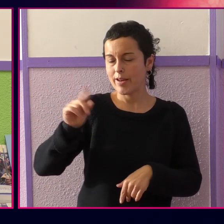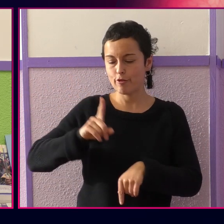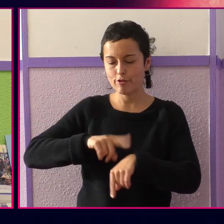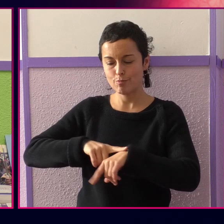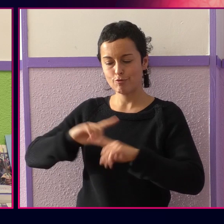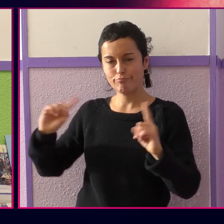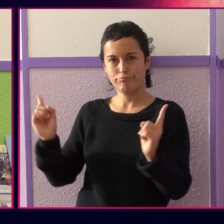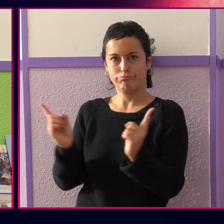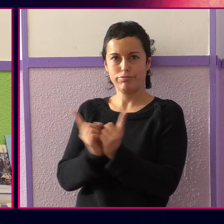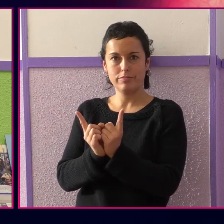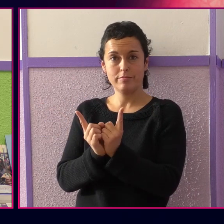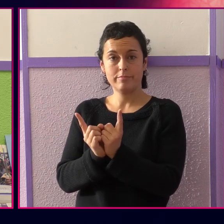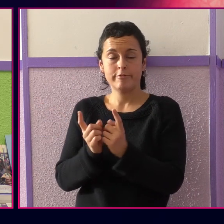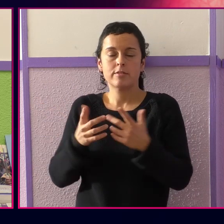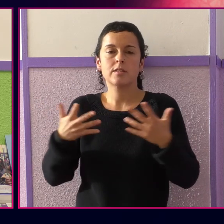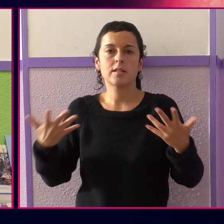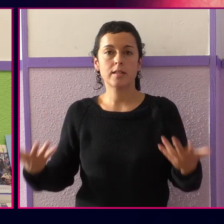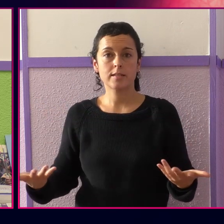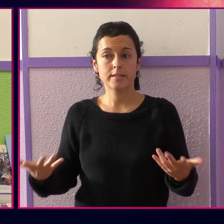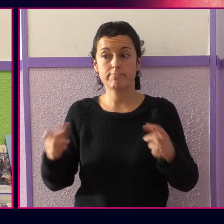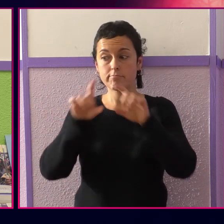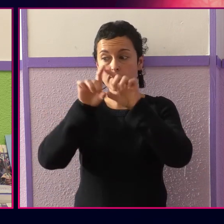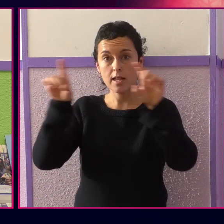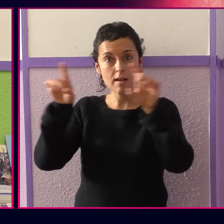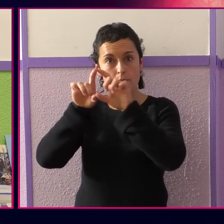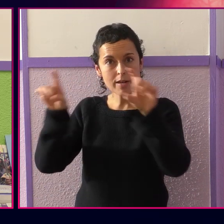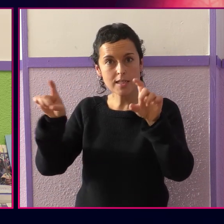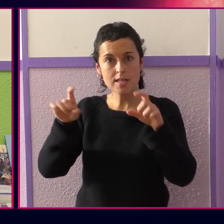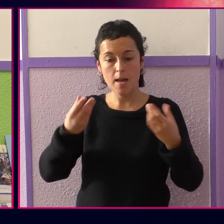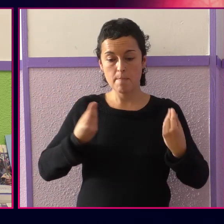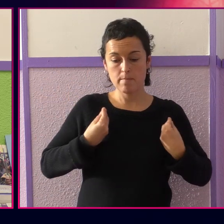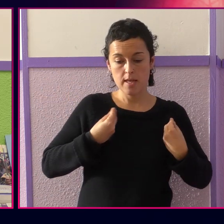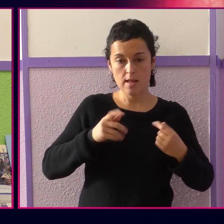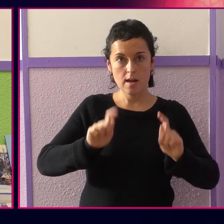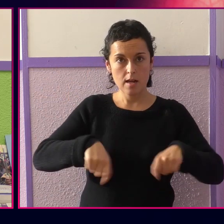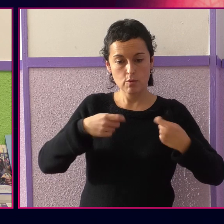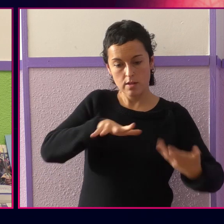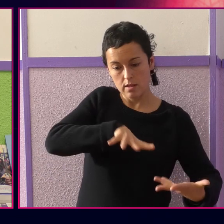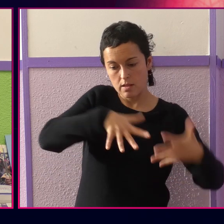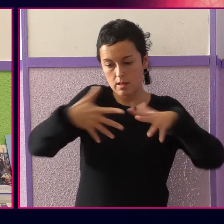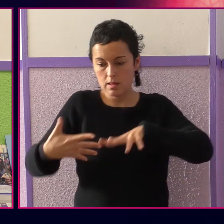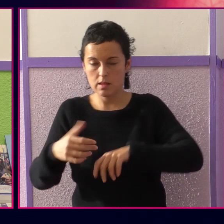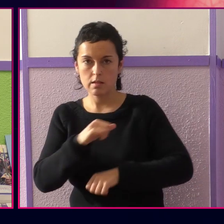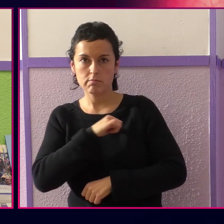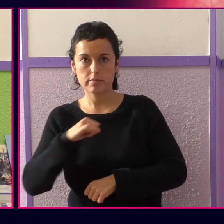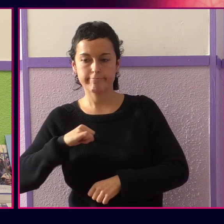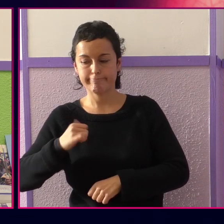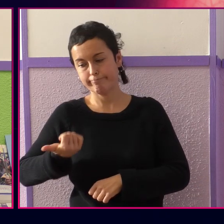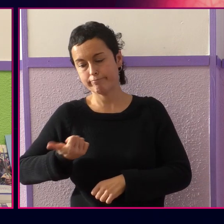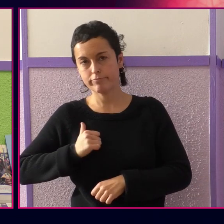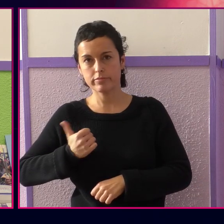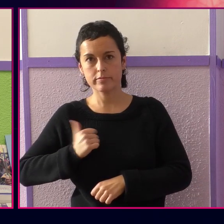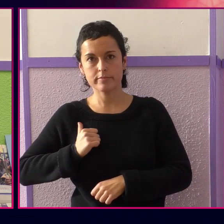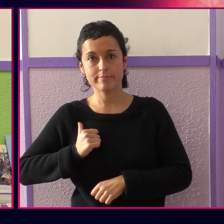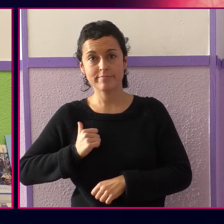ustiatzen dituzten. Ahalik eta denbora gutxienean eta modurin